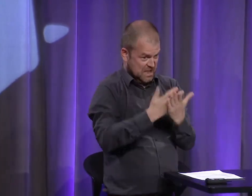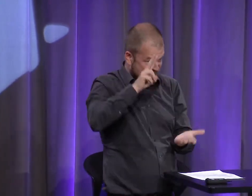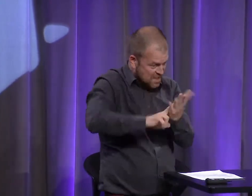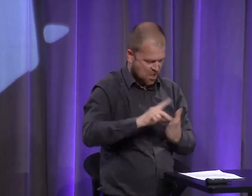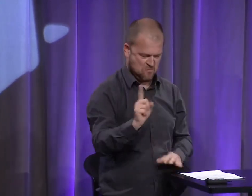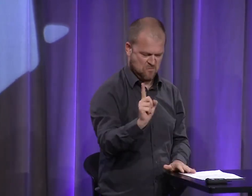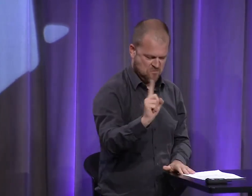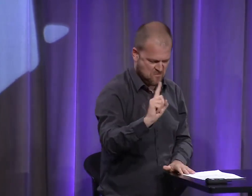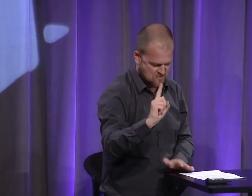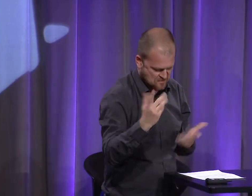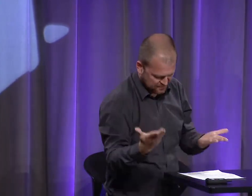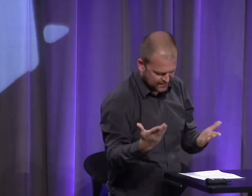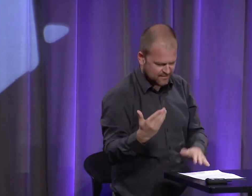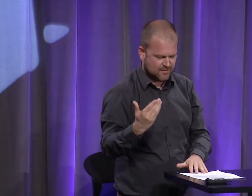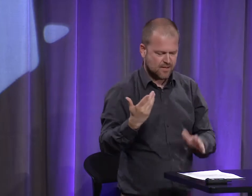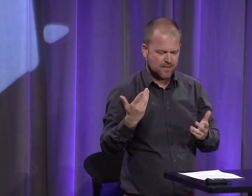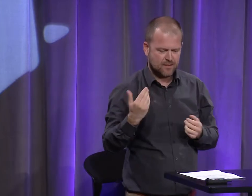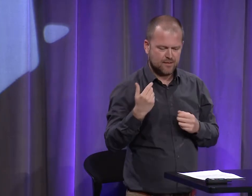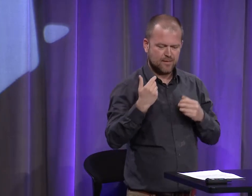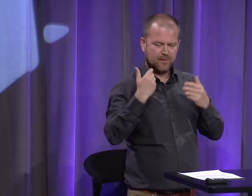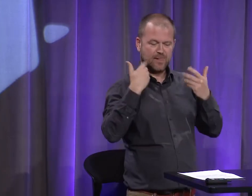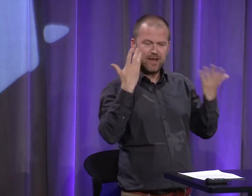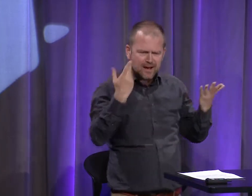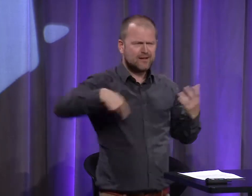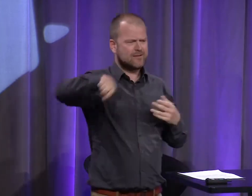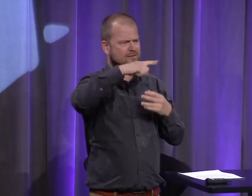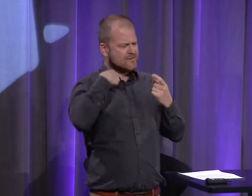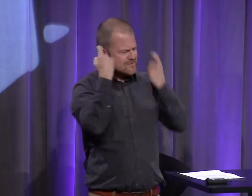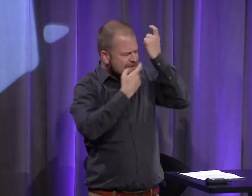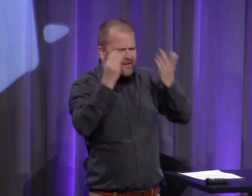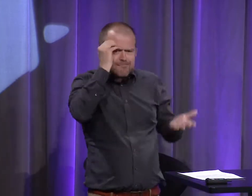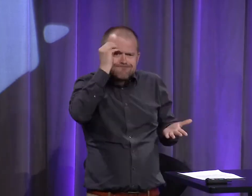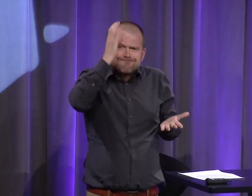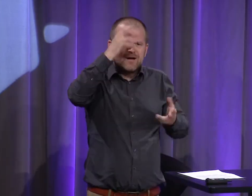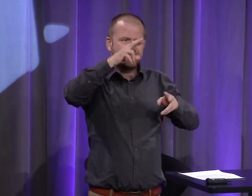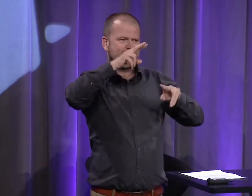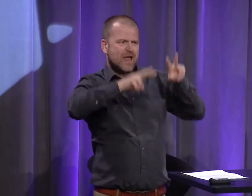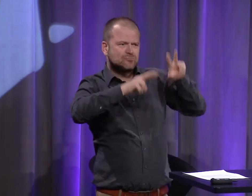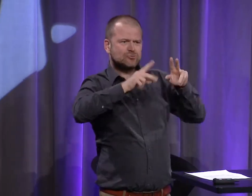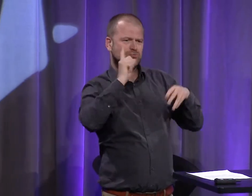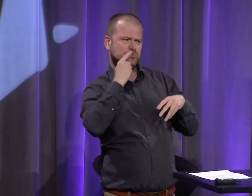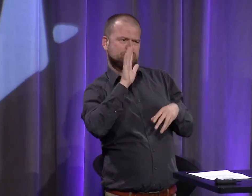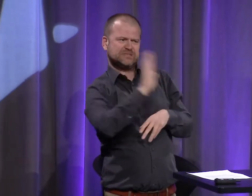ça nous interroge. Est-ce que c'est vraiment vrai ? On va voir que ce n'est pas le cas. En tout cas,